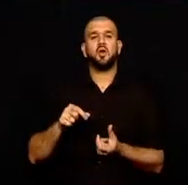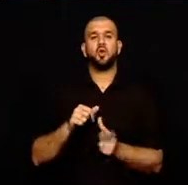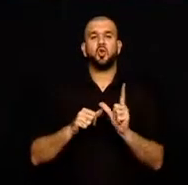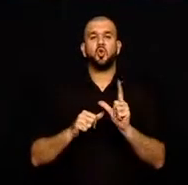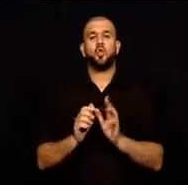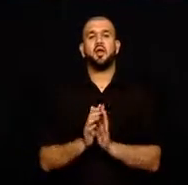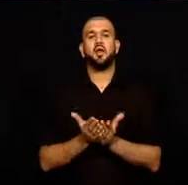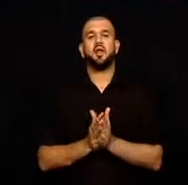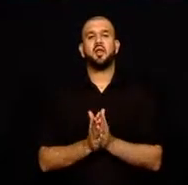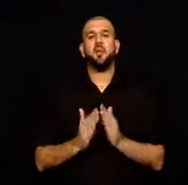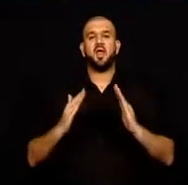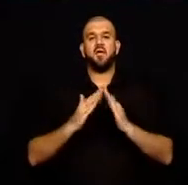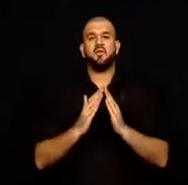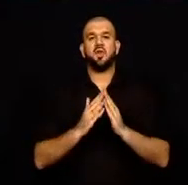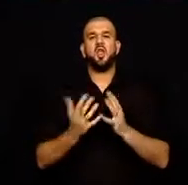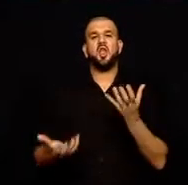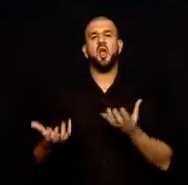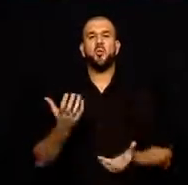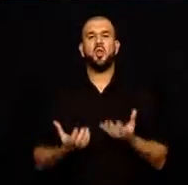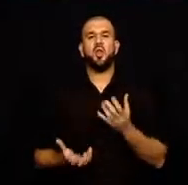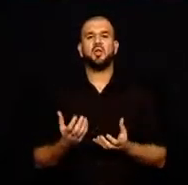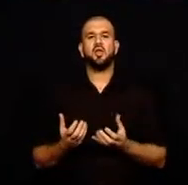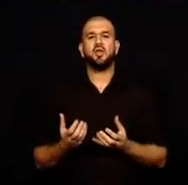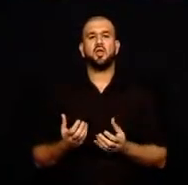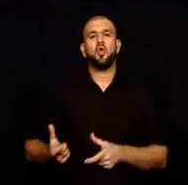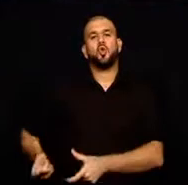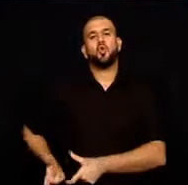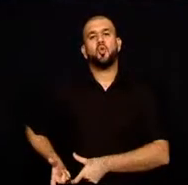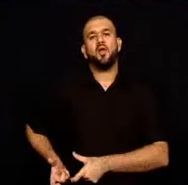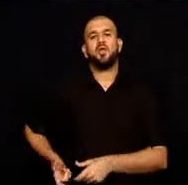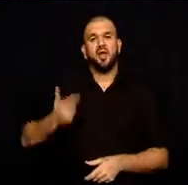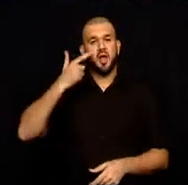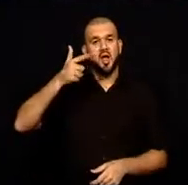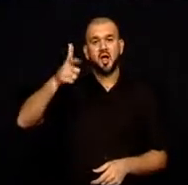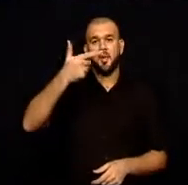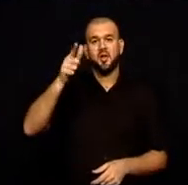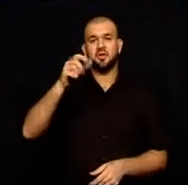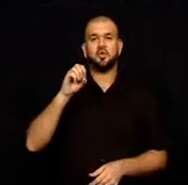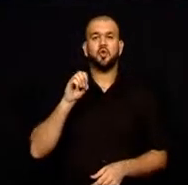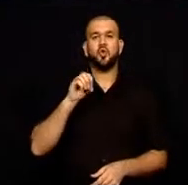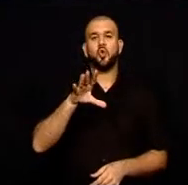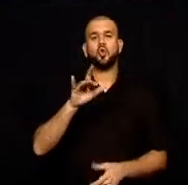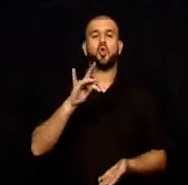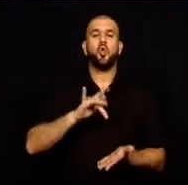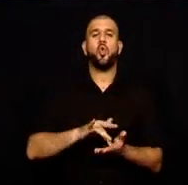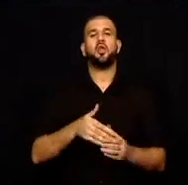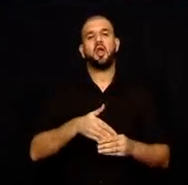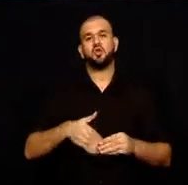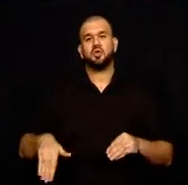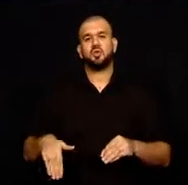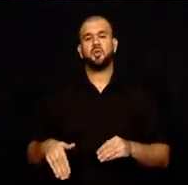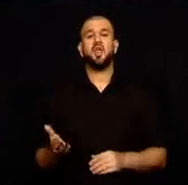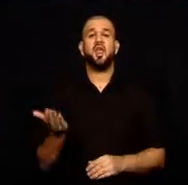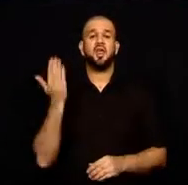Eylül'de MHP Kırşehir İl Teşkilatı'nın düzenlediği Teröre Lanet